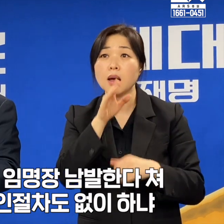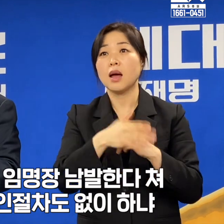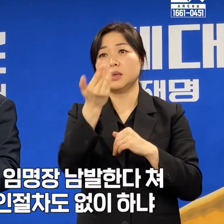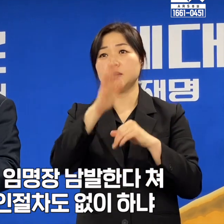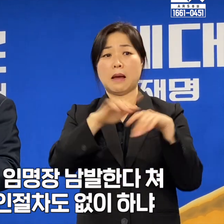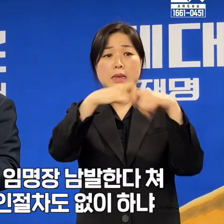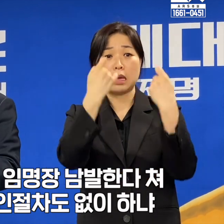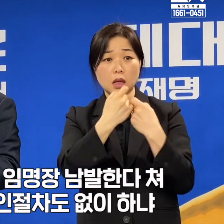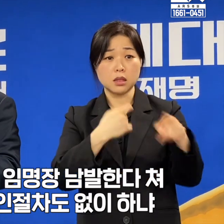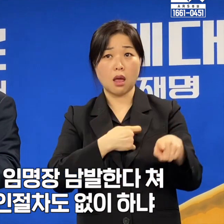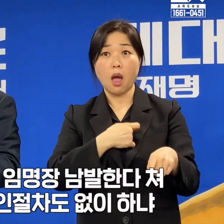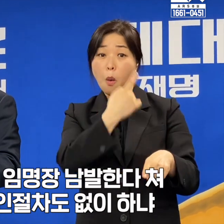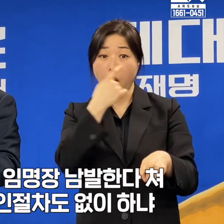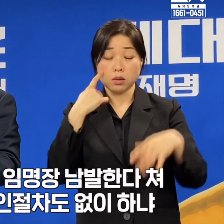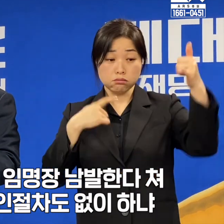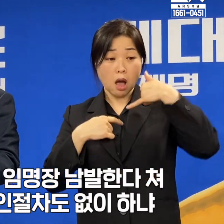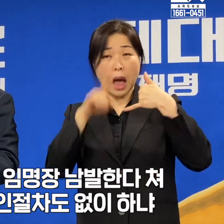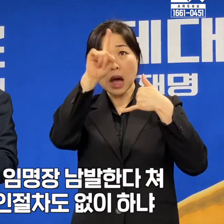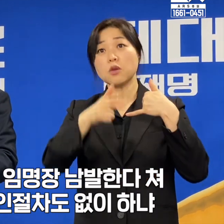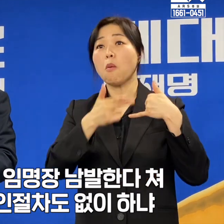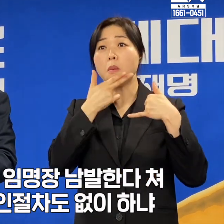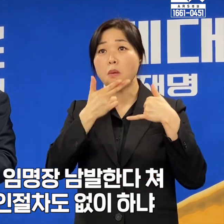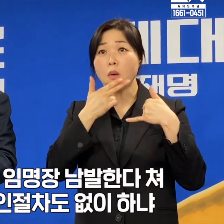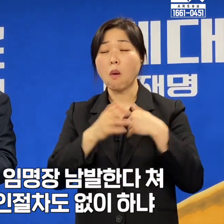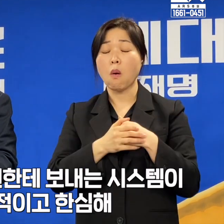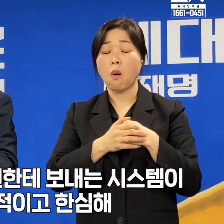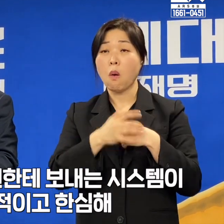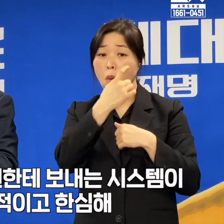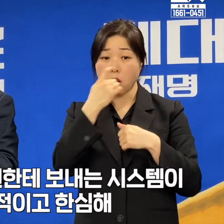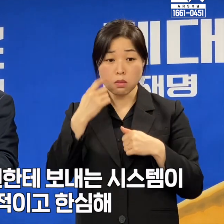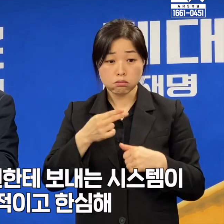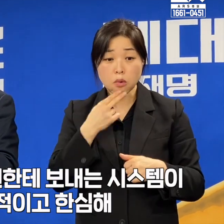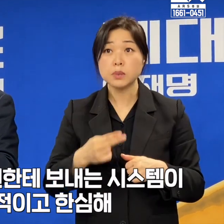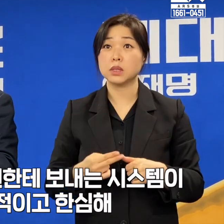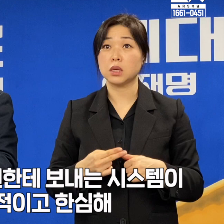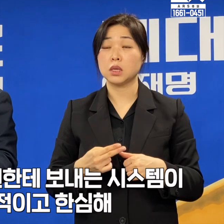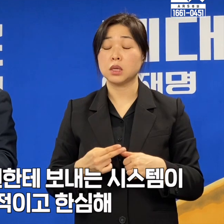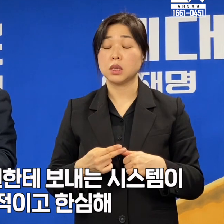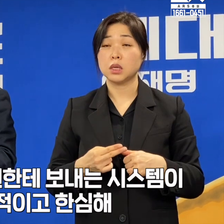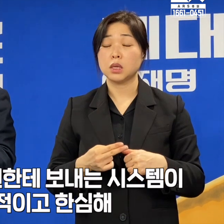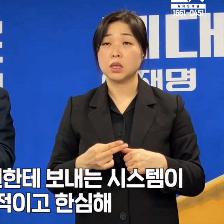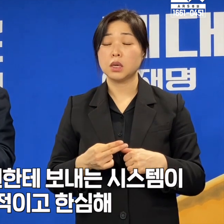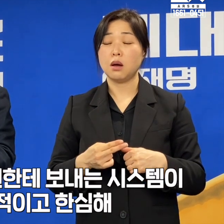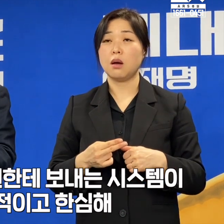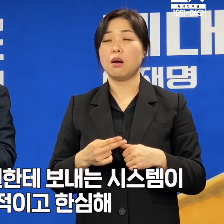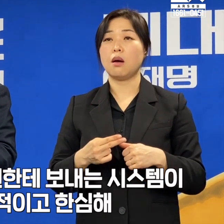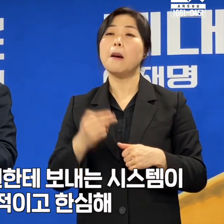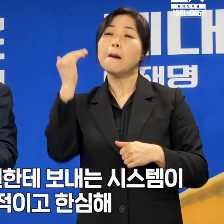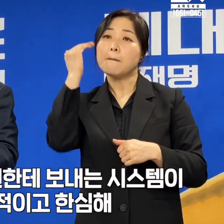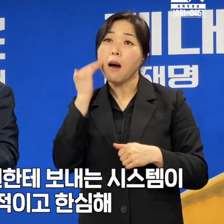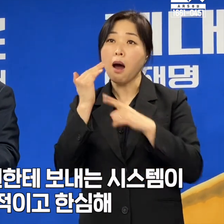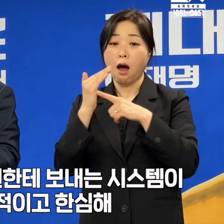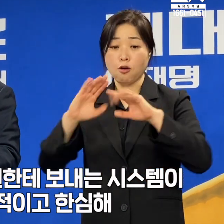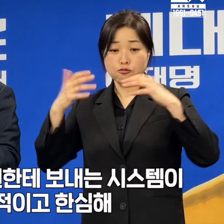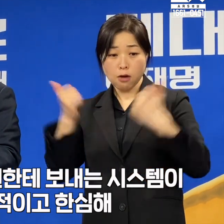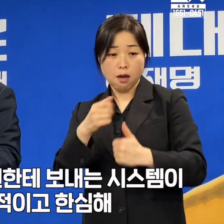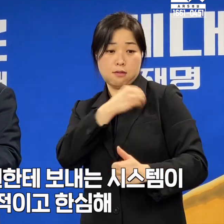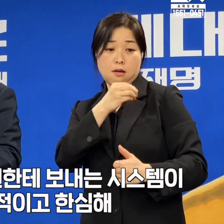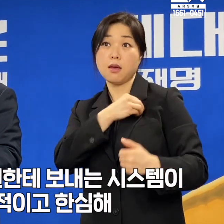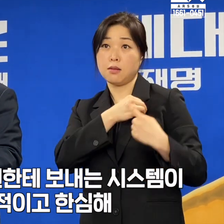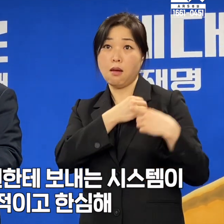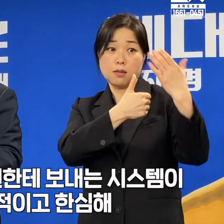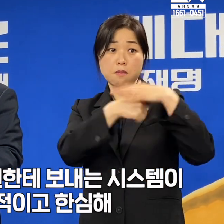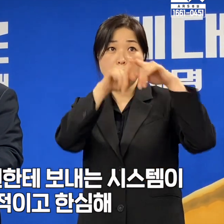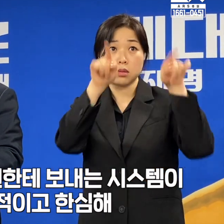개인에게 확인 전화 한 통 없이 또 확인 하나 없이 그것도 여당의 국회의원에게 그런 임명장을